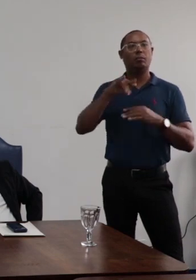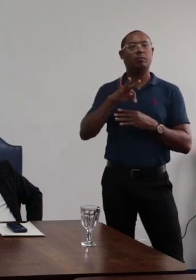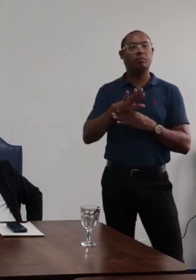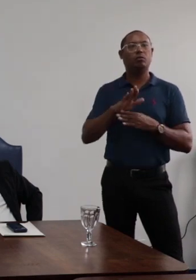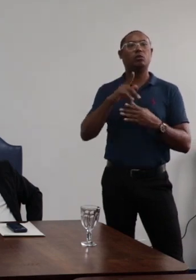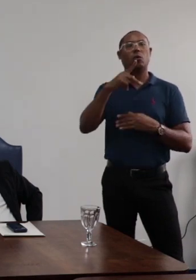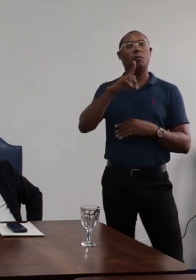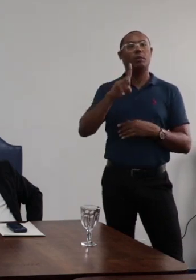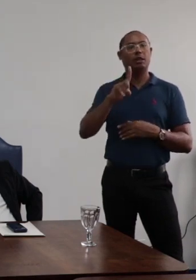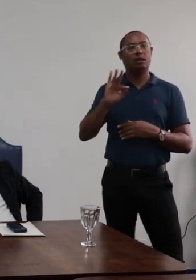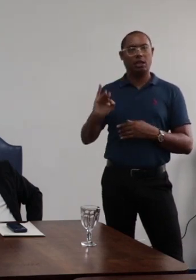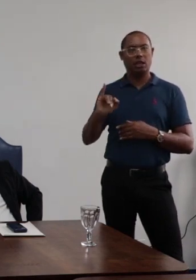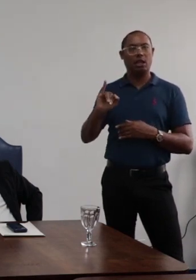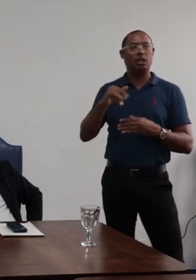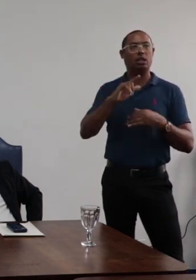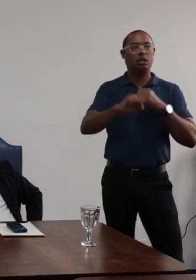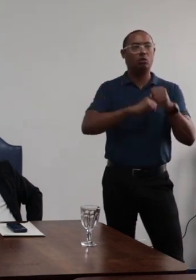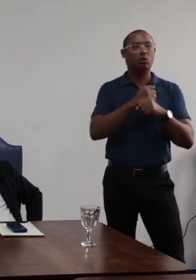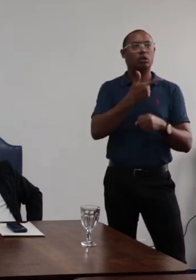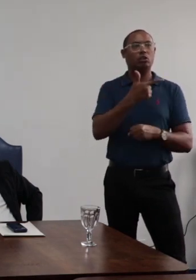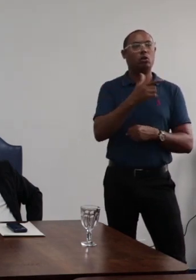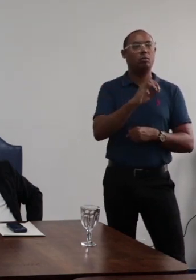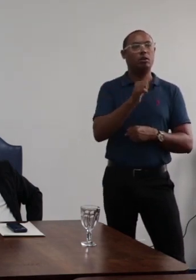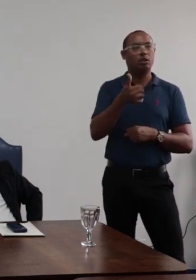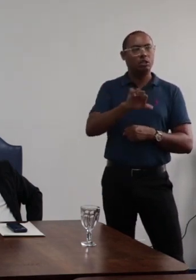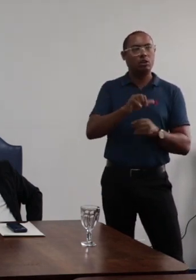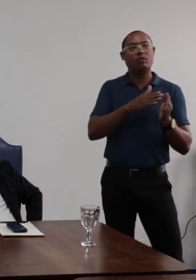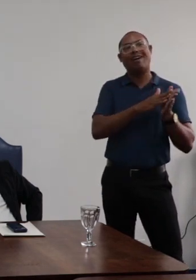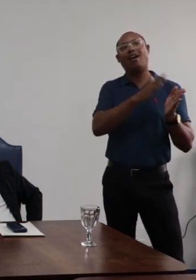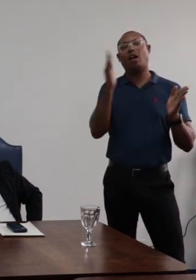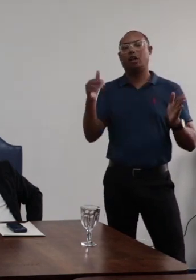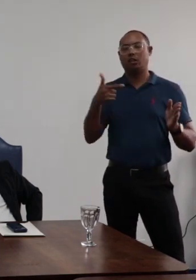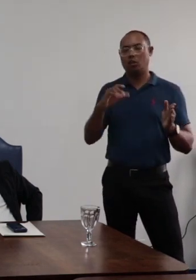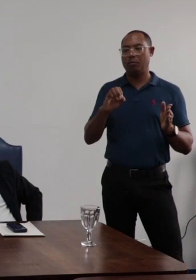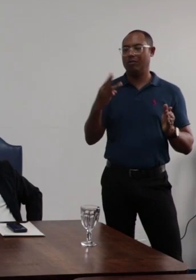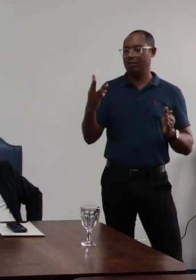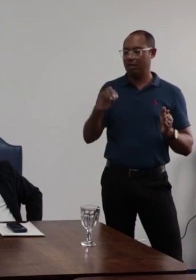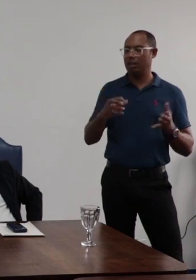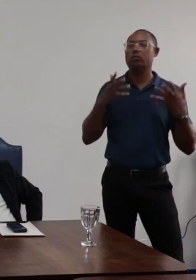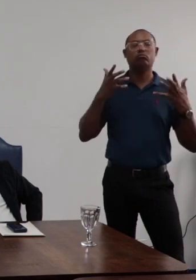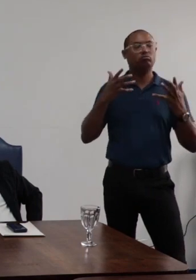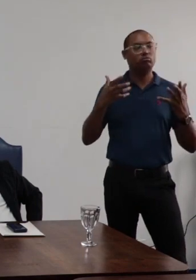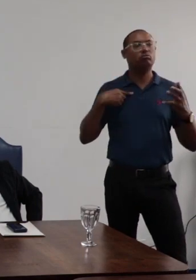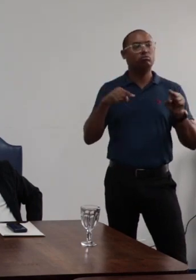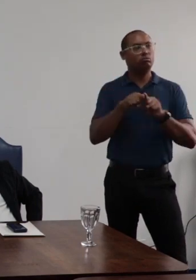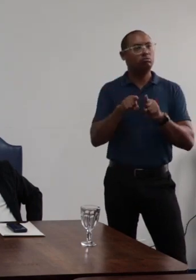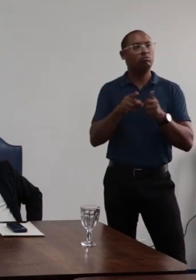revisão do PDI 2019-2030 da UFRB. Queria,